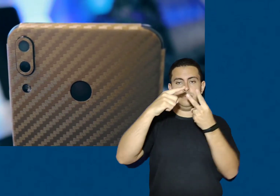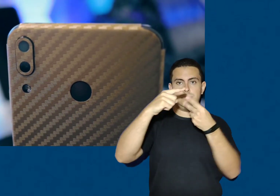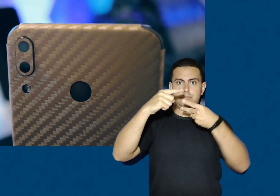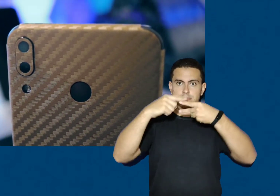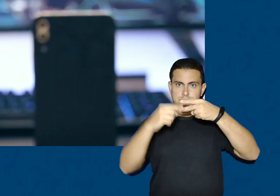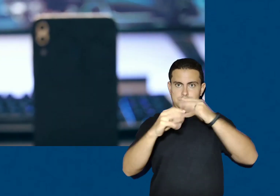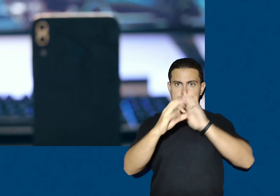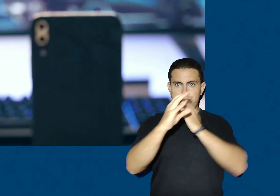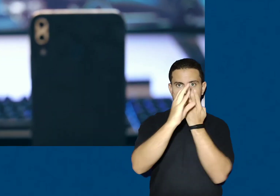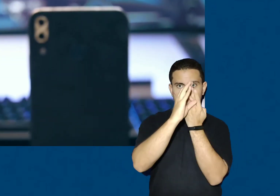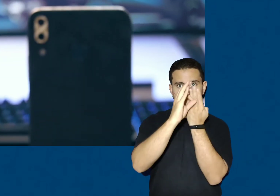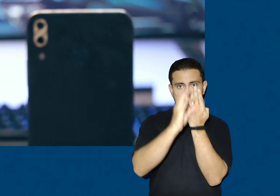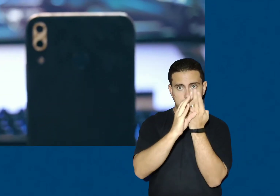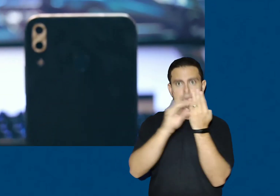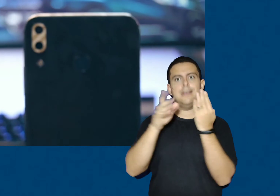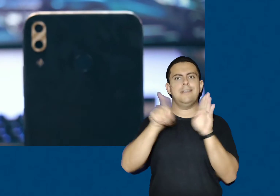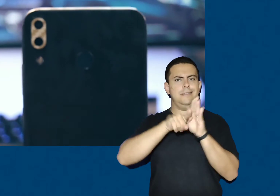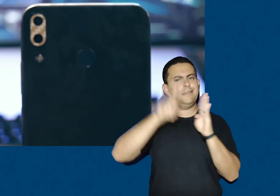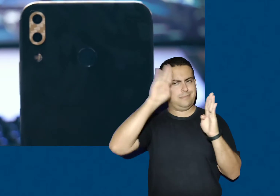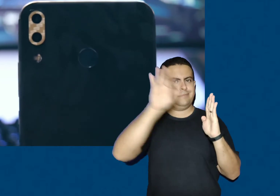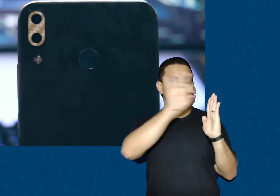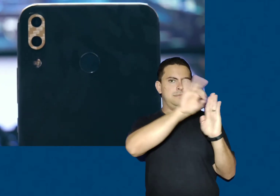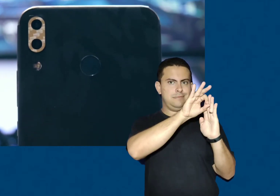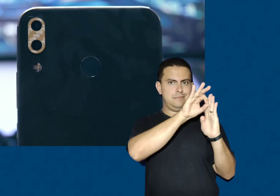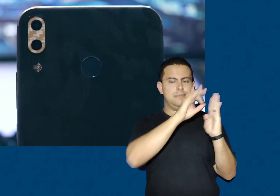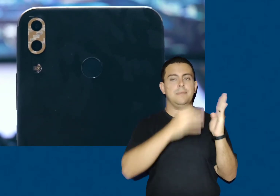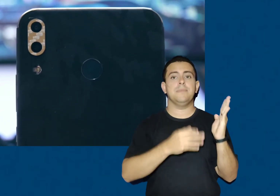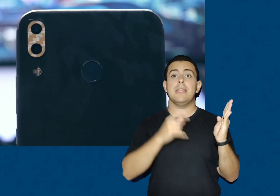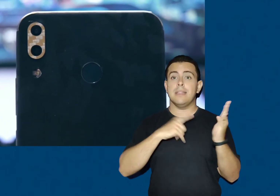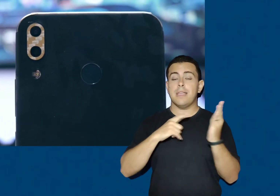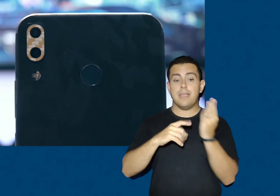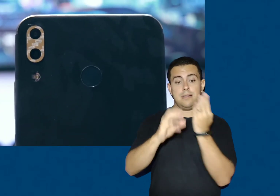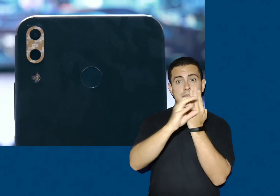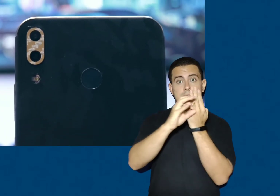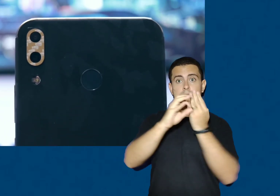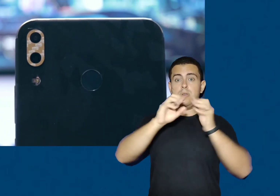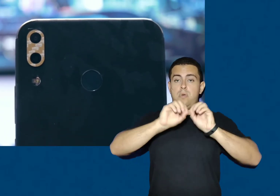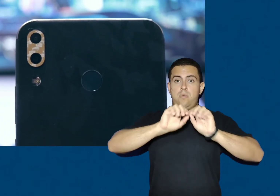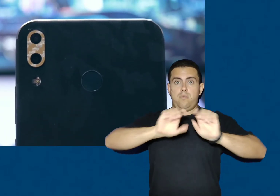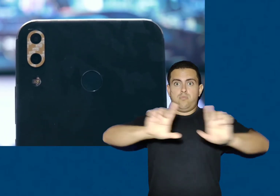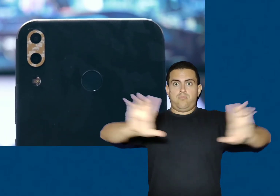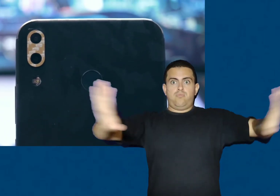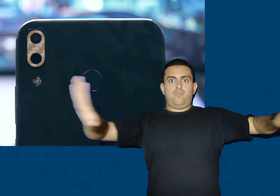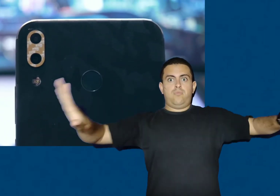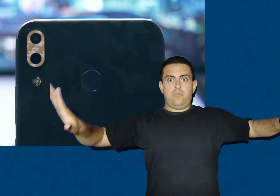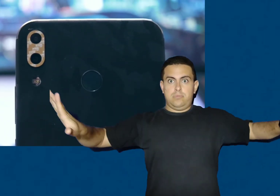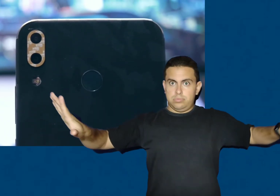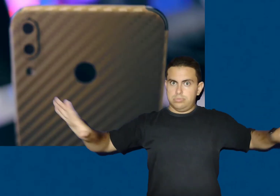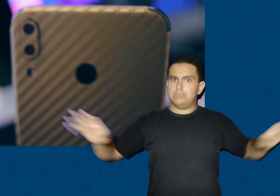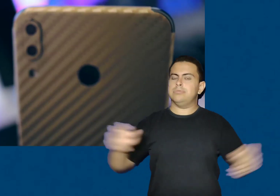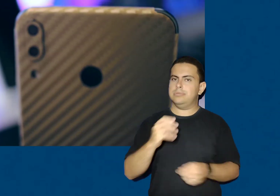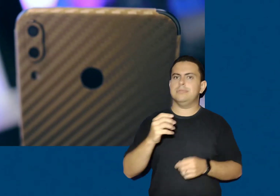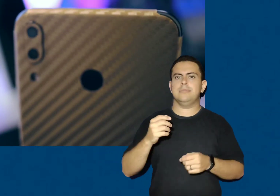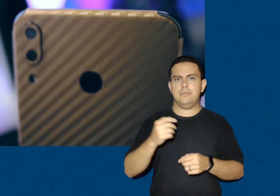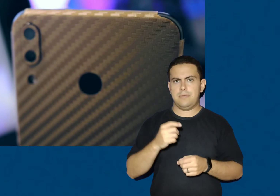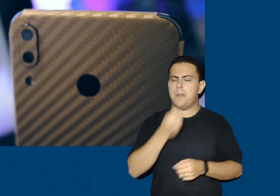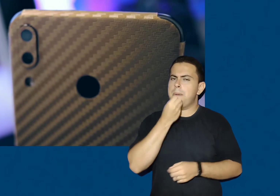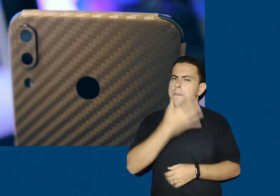claro, e essa lente traseira secundária é uma lente daquele padrão wide angle, que pega mais informação na foto. Eu gosto